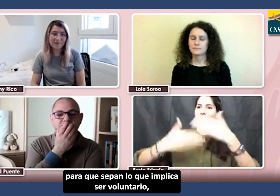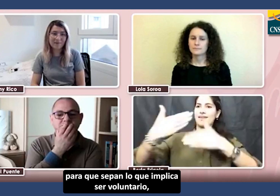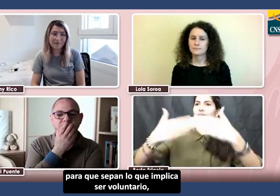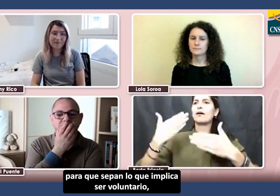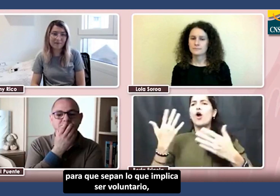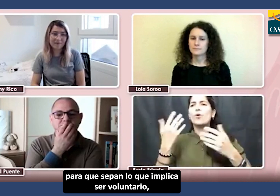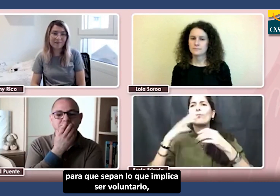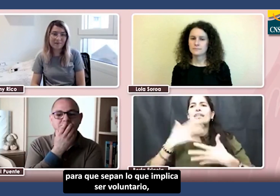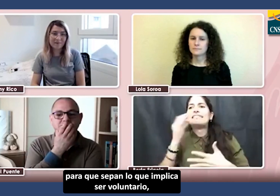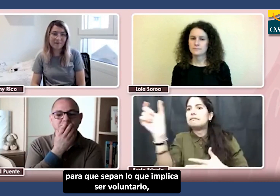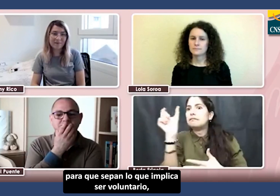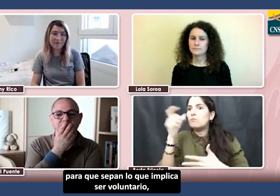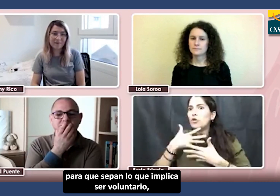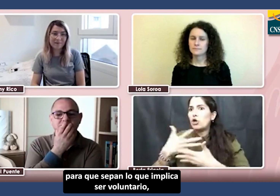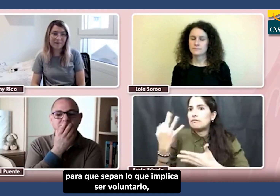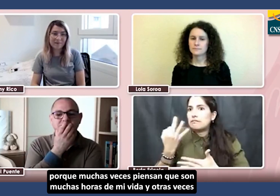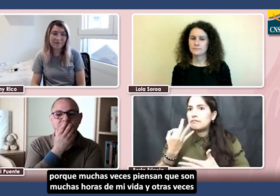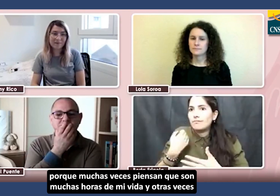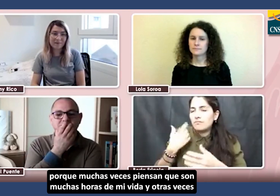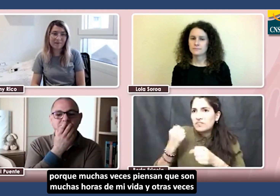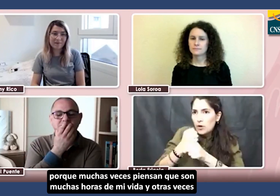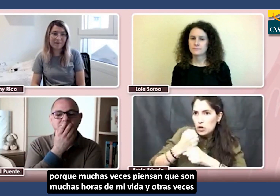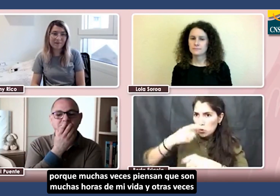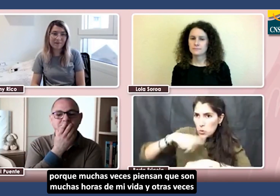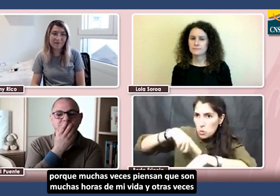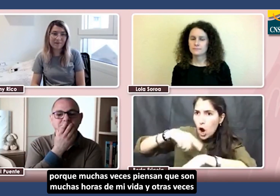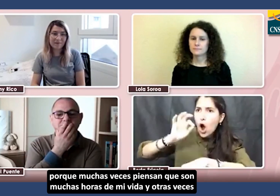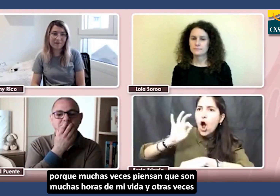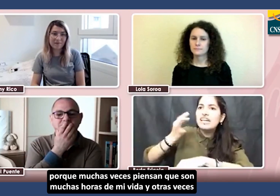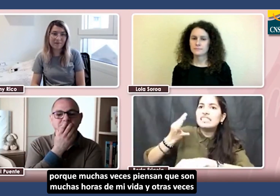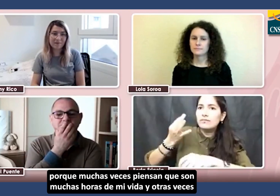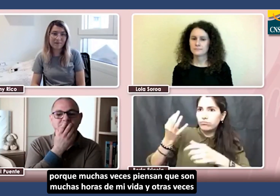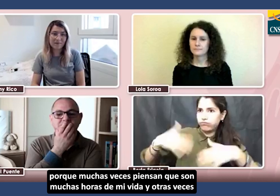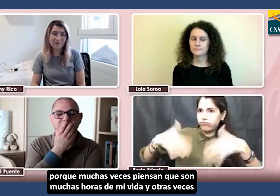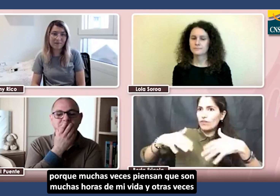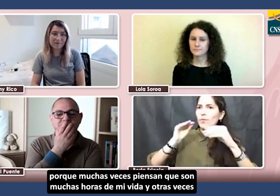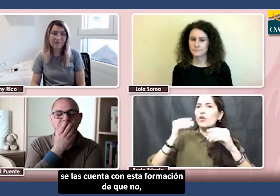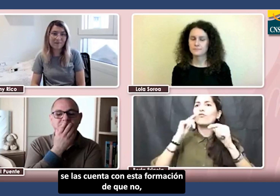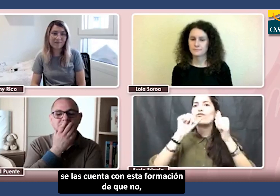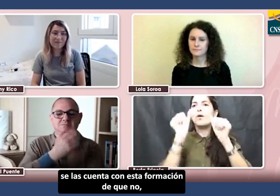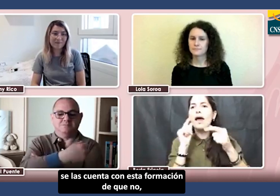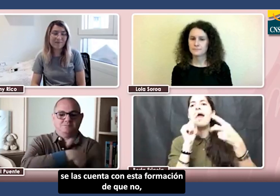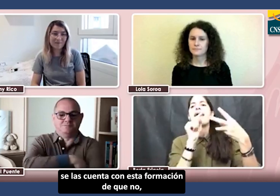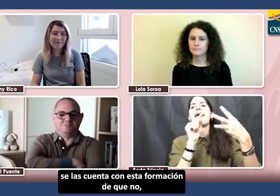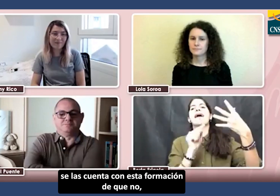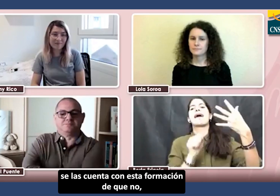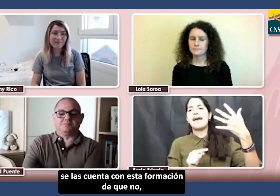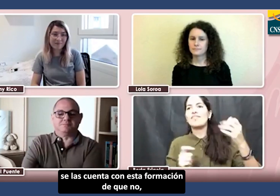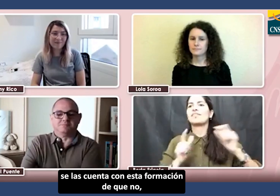lo que implica ser voluntario, porque muchas veces piensan, es que son muchas horas de mi vida y otras veces te das cuenta con esa formación de que no,